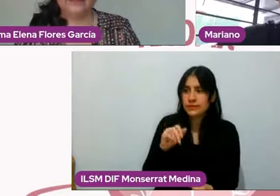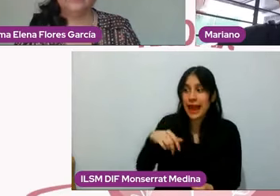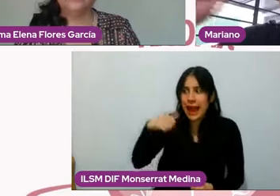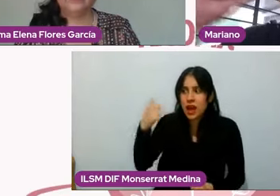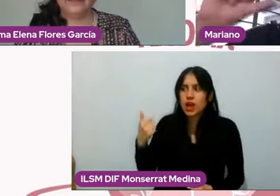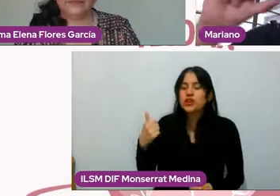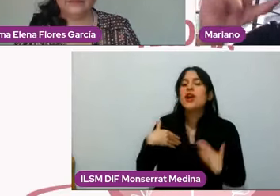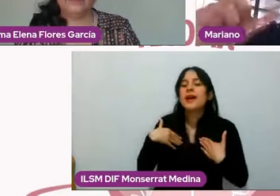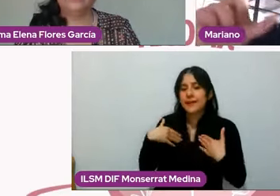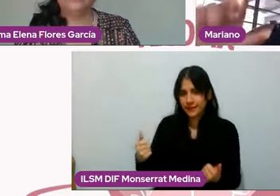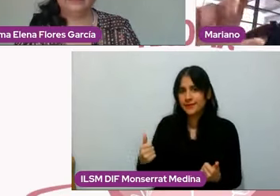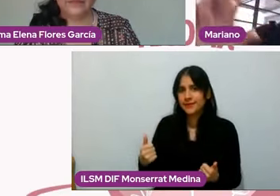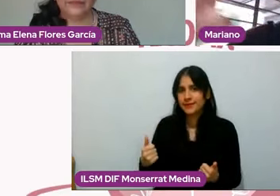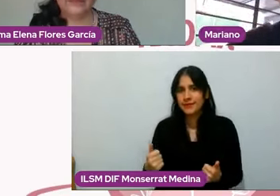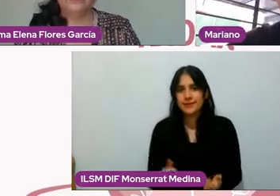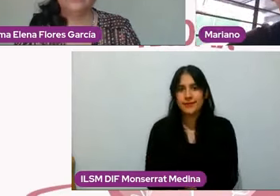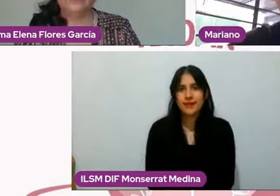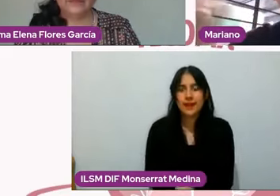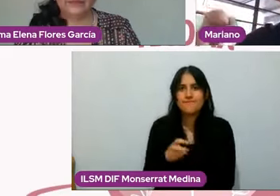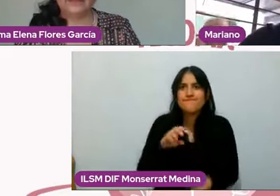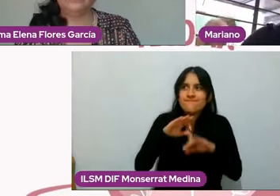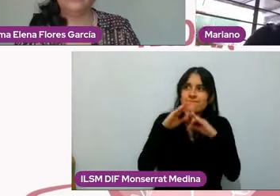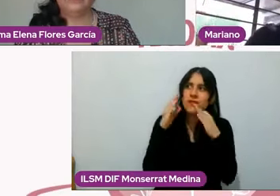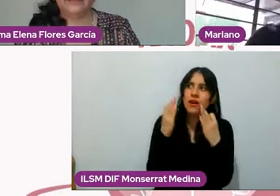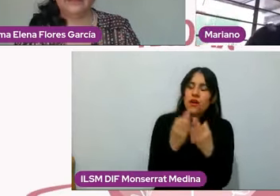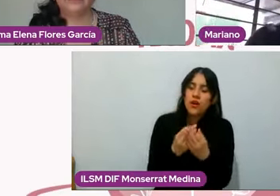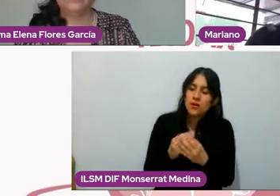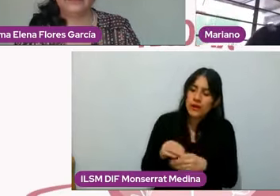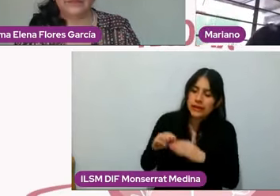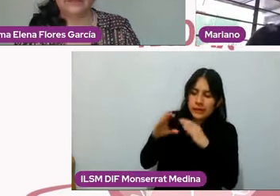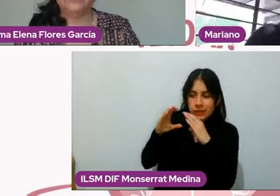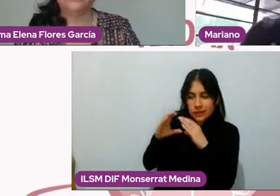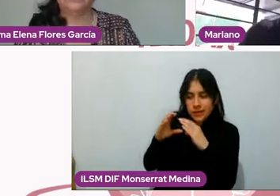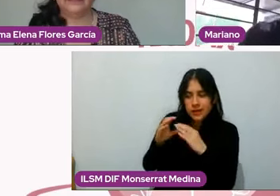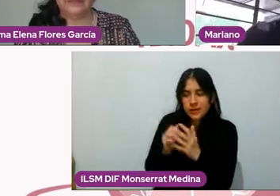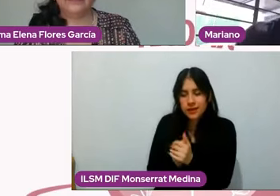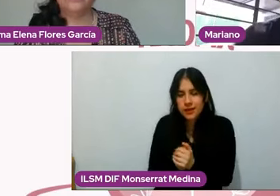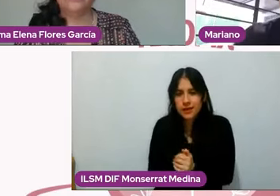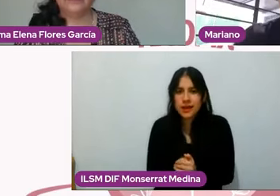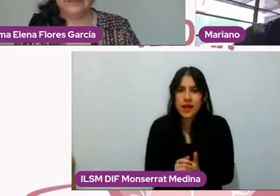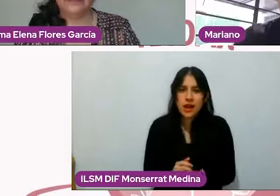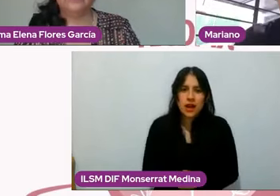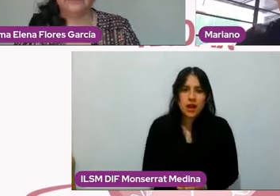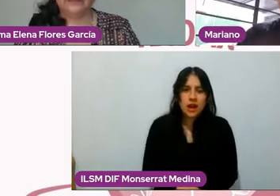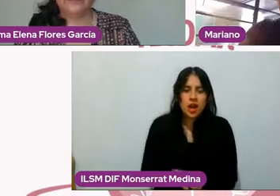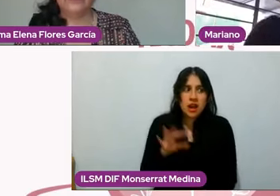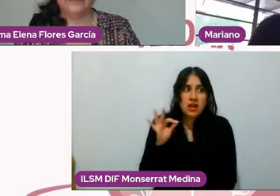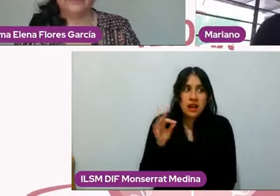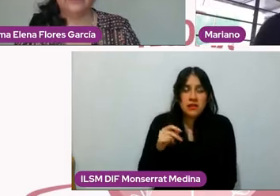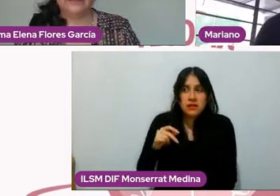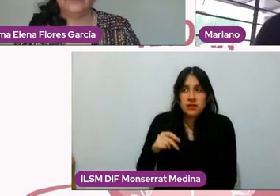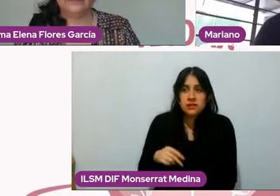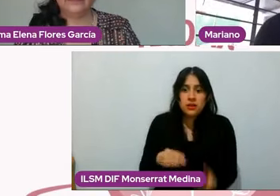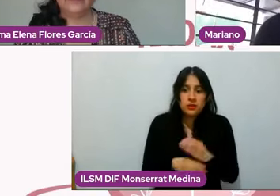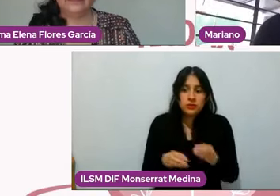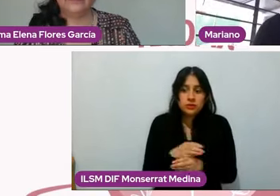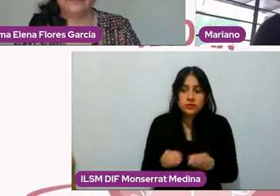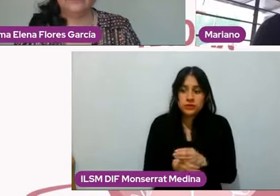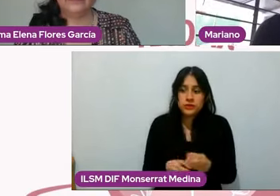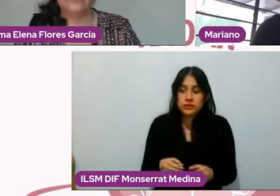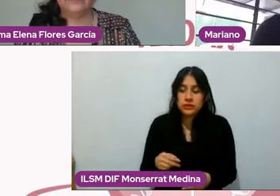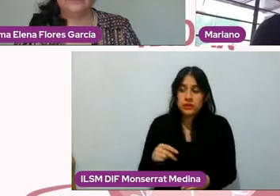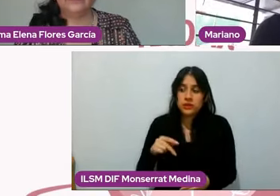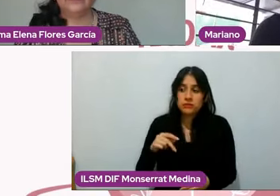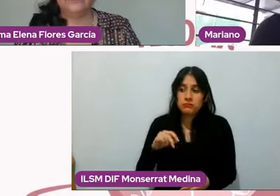y en esa forma de cuidarlo, de de repente hacer cosas que a lo mejor serían satisfactorias para mí, pero terminaría lastimando a otra